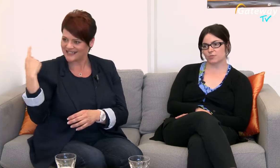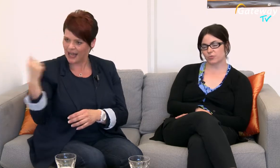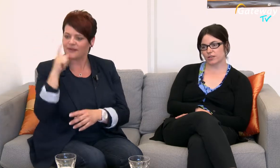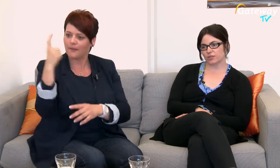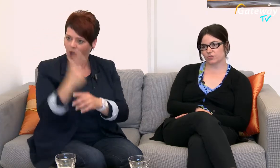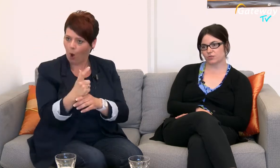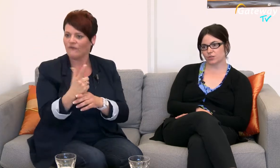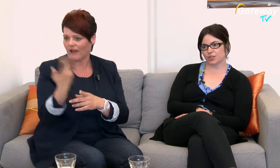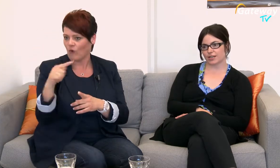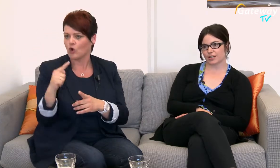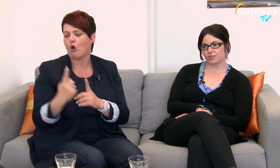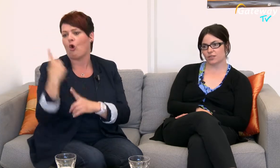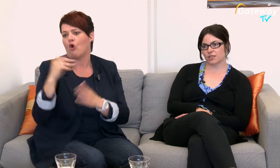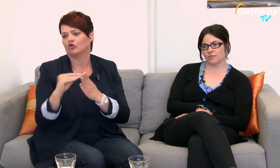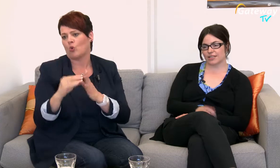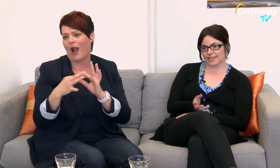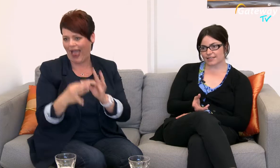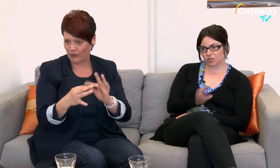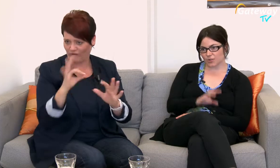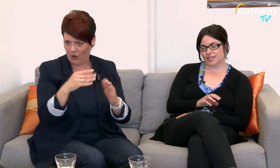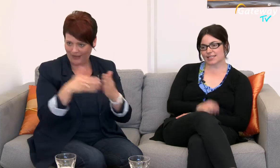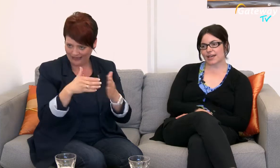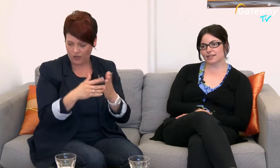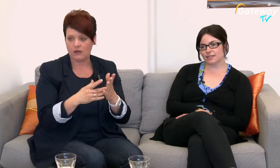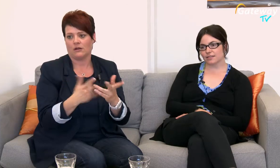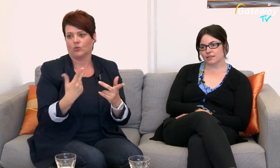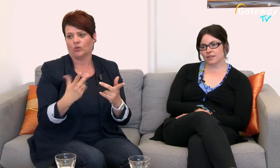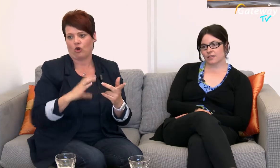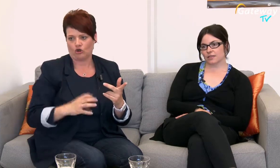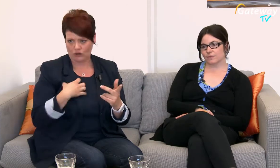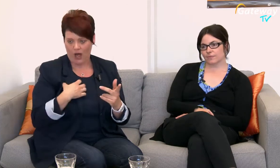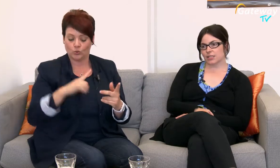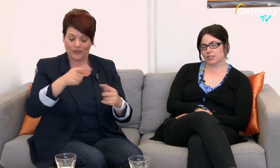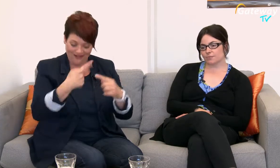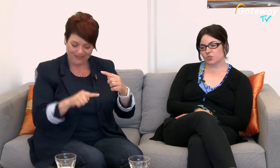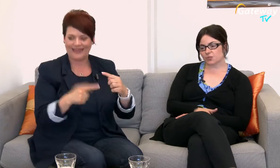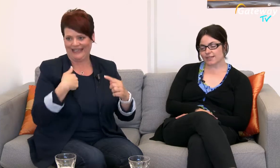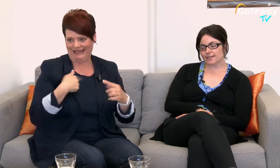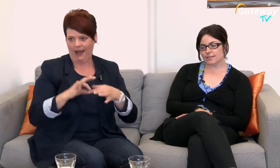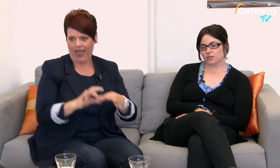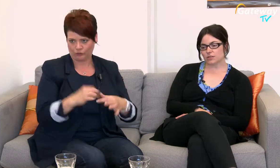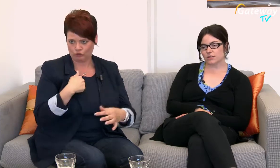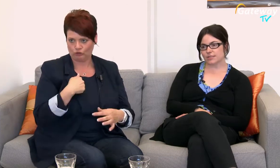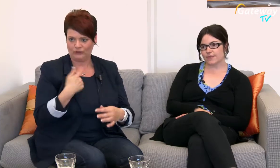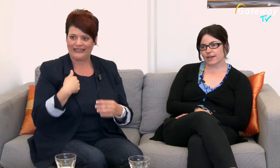mit Behinderung und chronischer Erkrankung Wie gesagt, dann komme ich als Leiterin Ich habe zusätzlich noch zwei